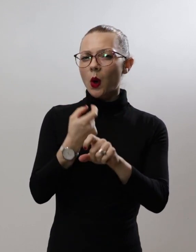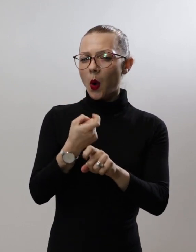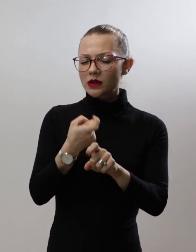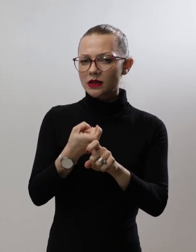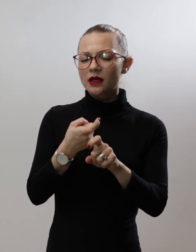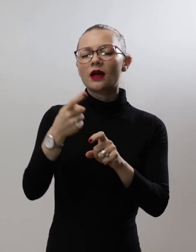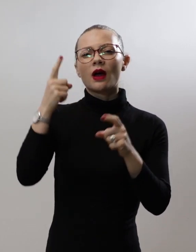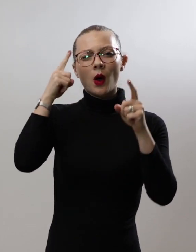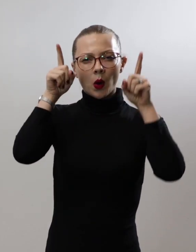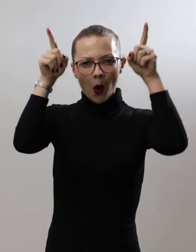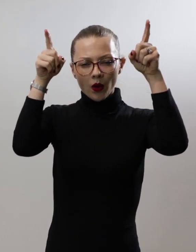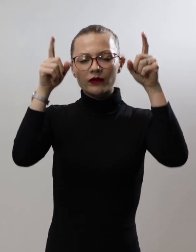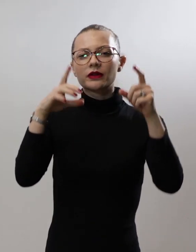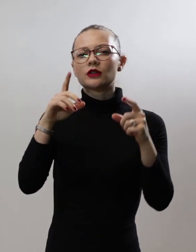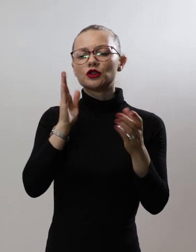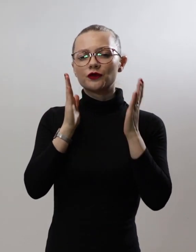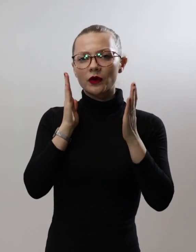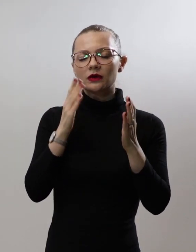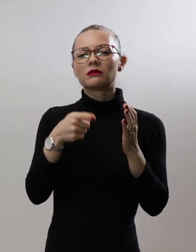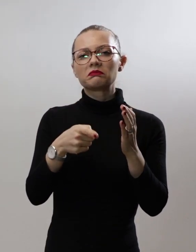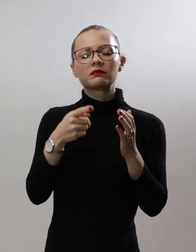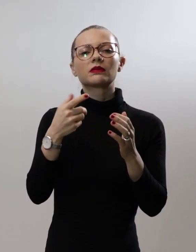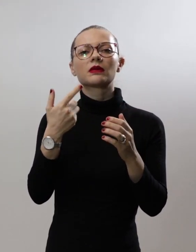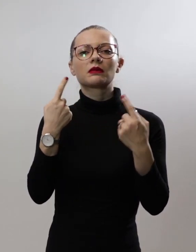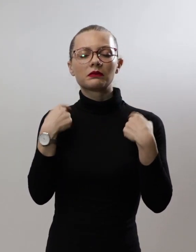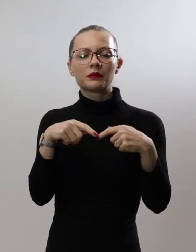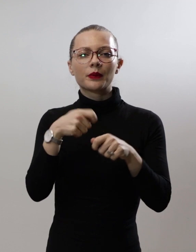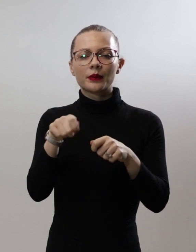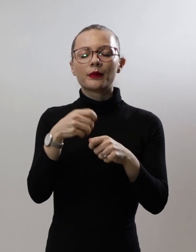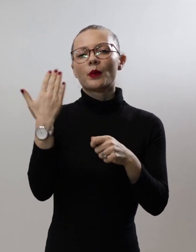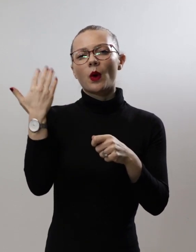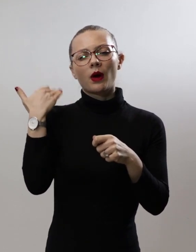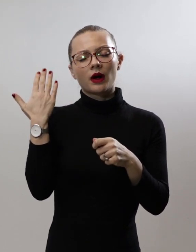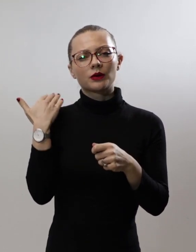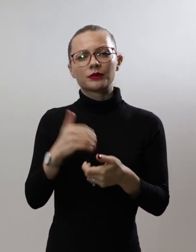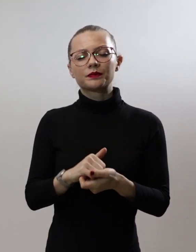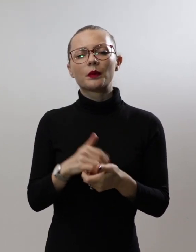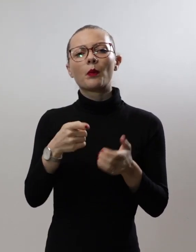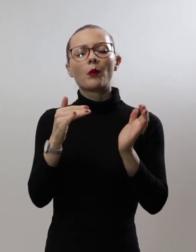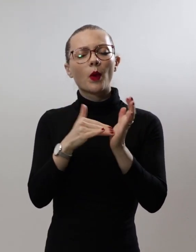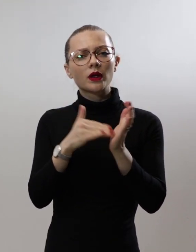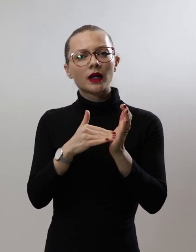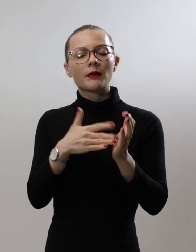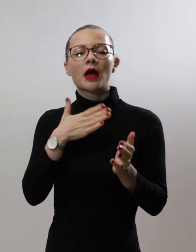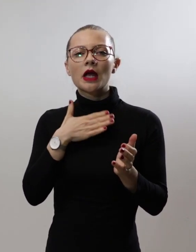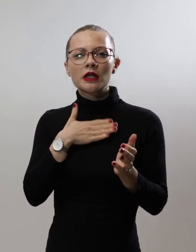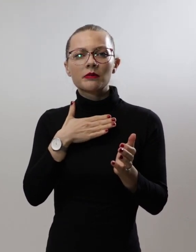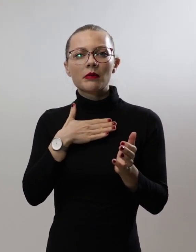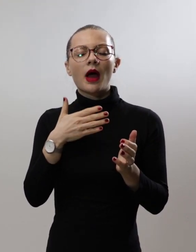дел од накитот на нашите предци. Потребата за поседување и носење на овие предмети е